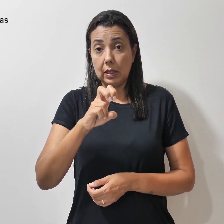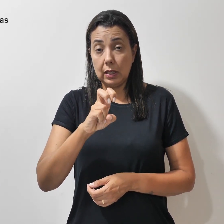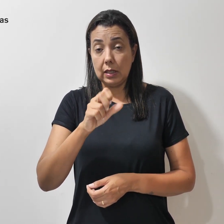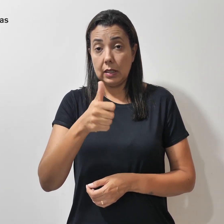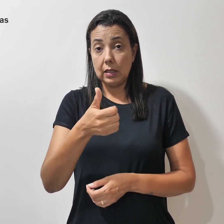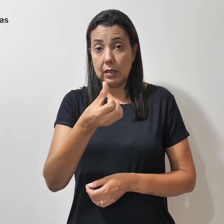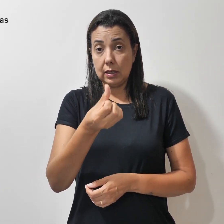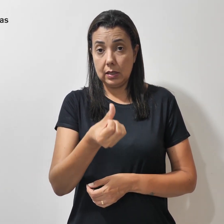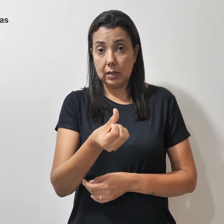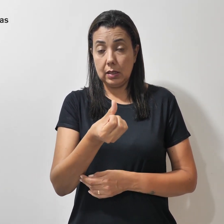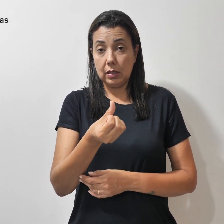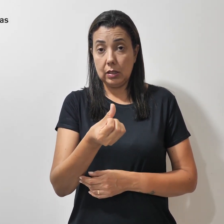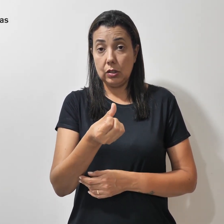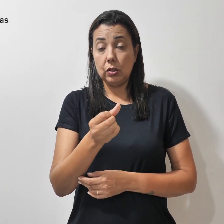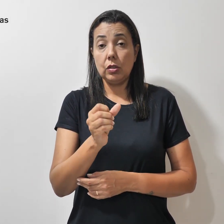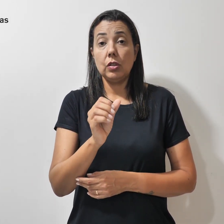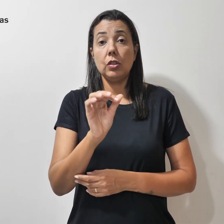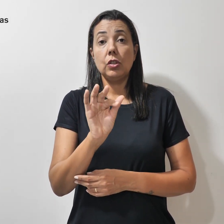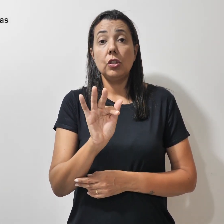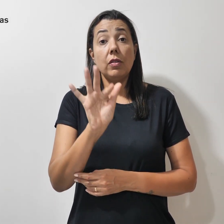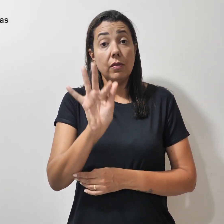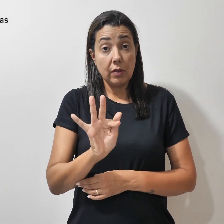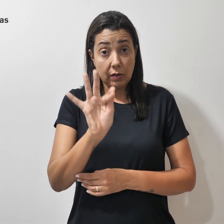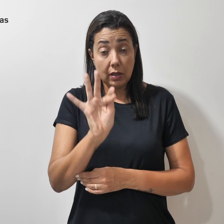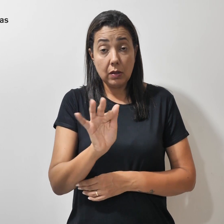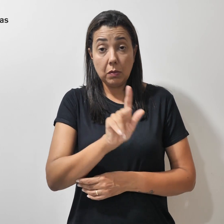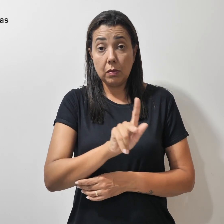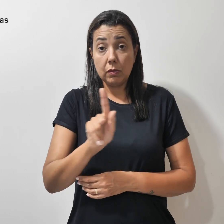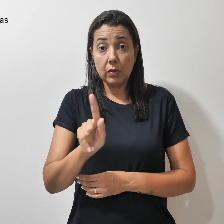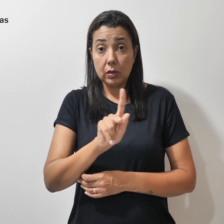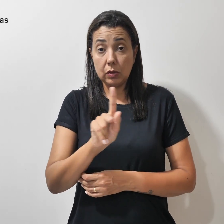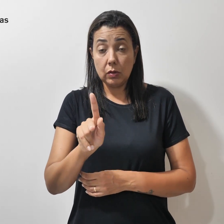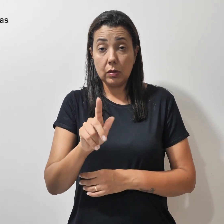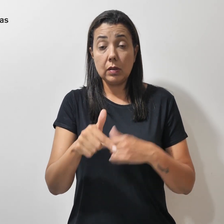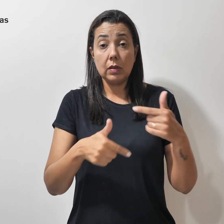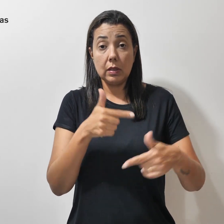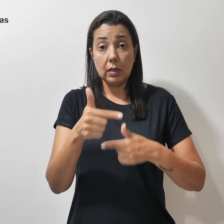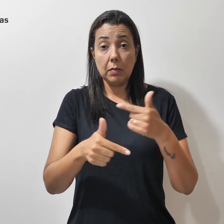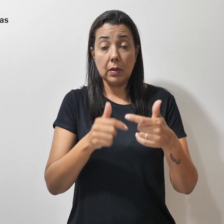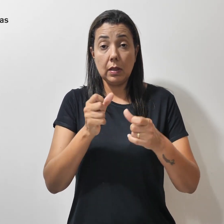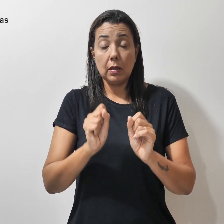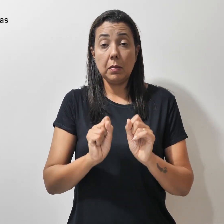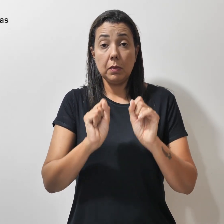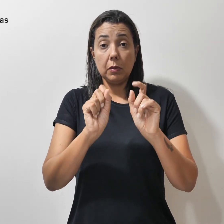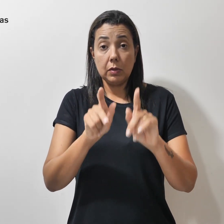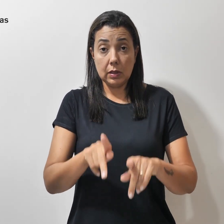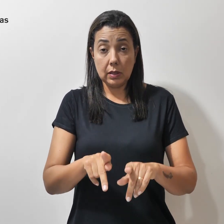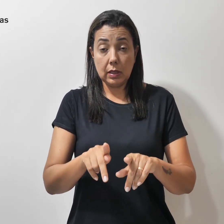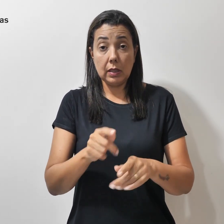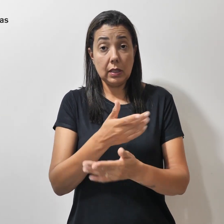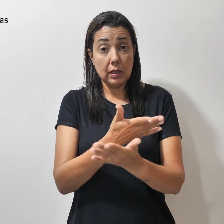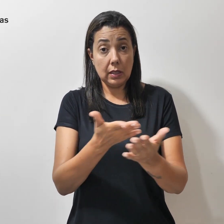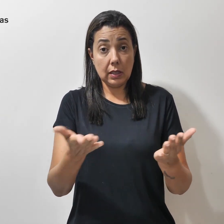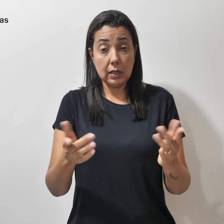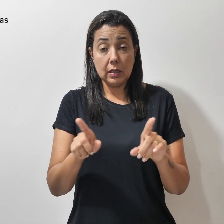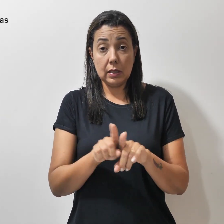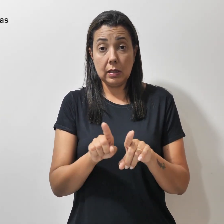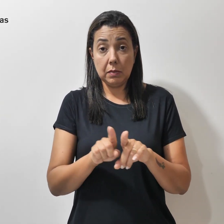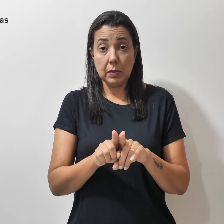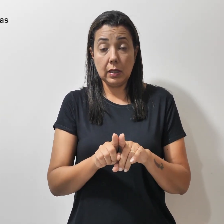16 de fevereiro, professores da ativa, aposentados e aqueles que estão em regime de